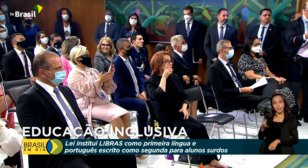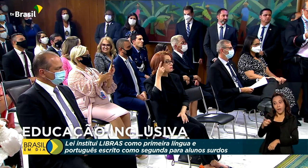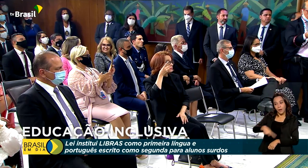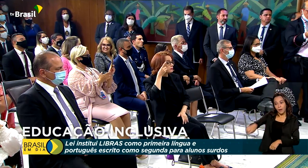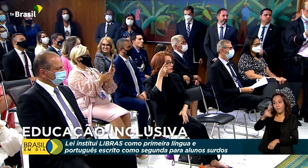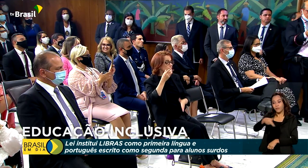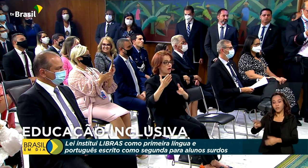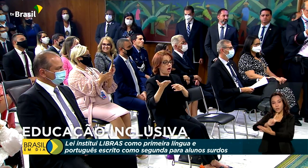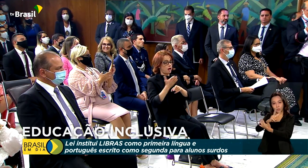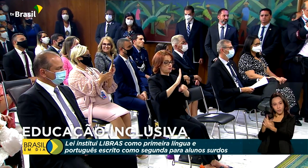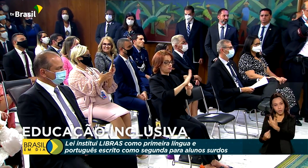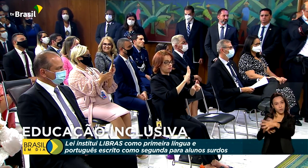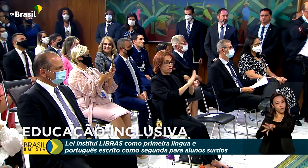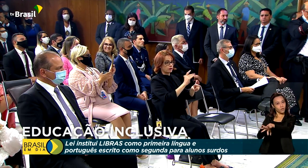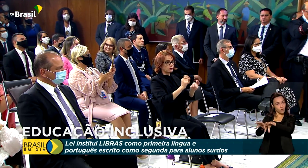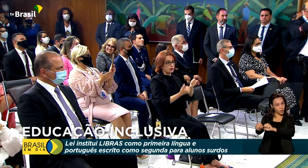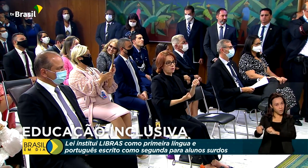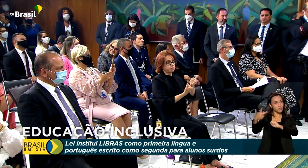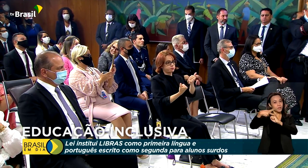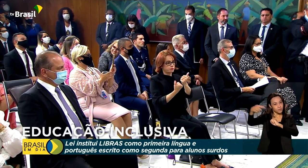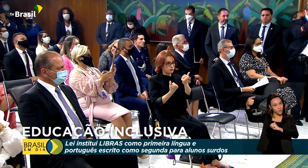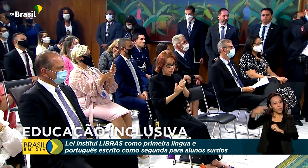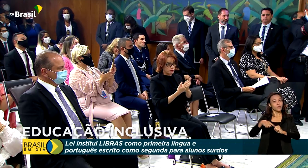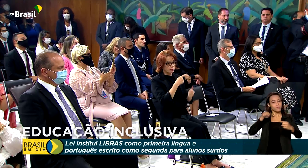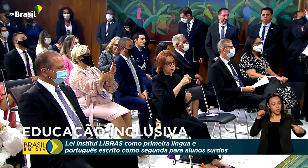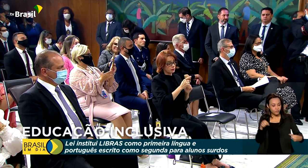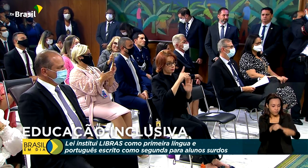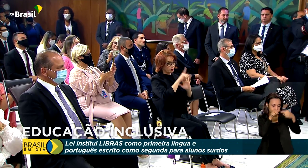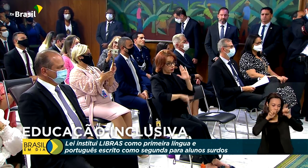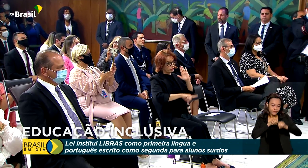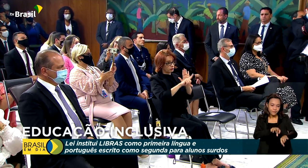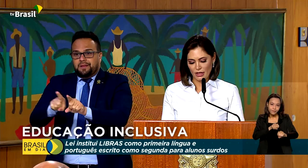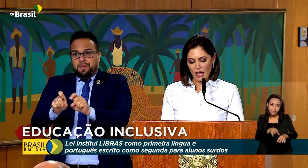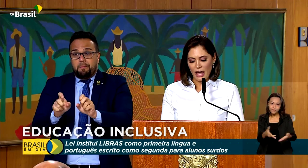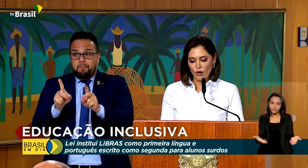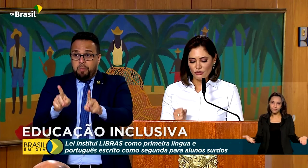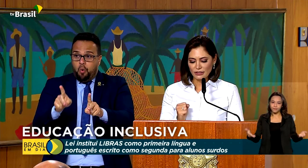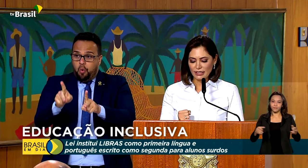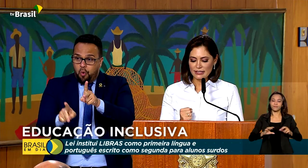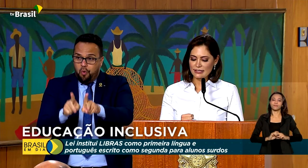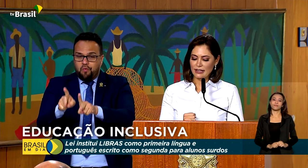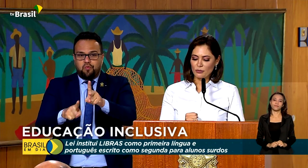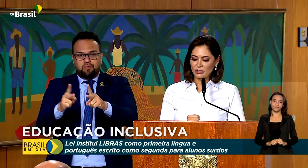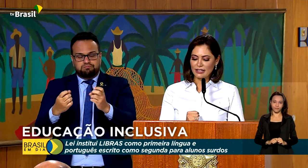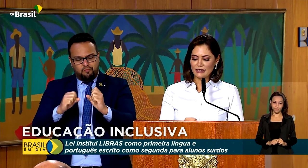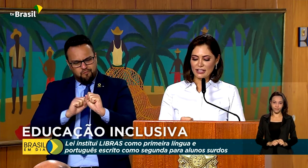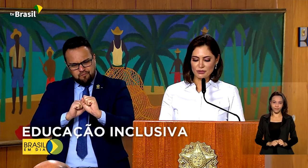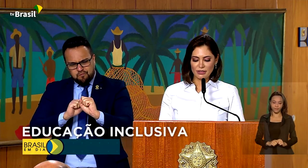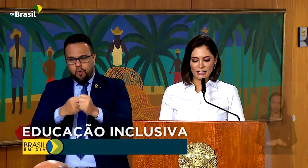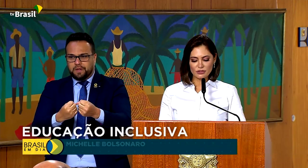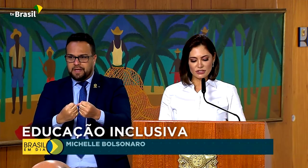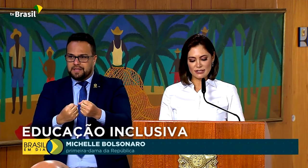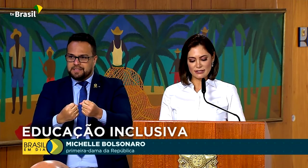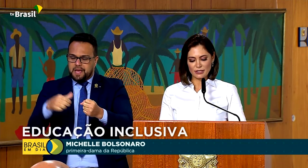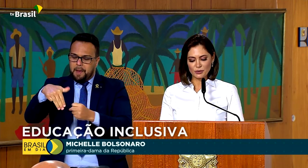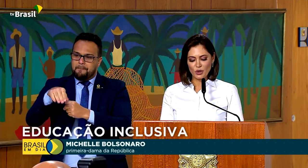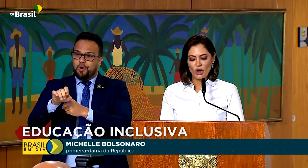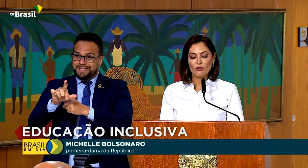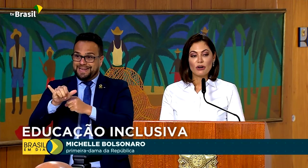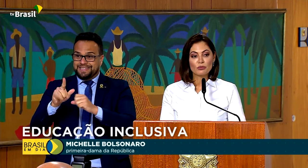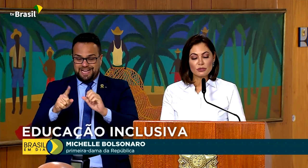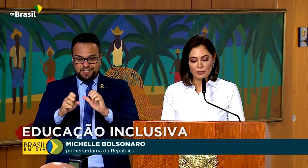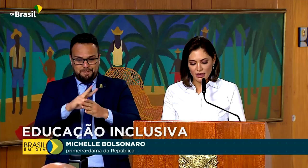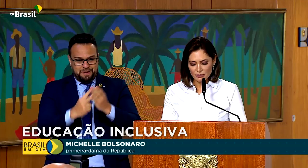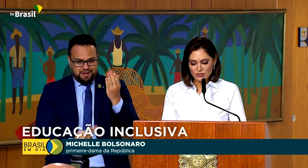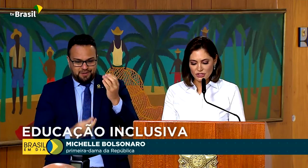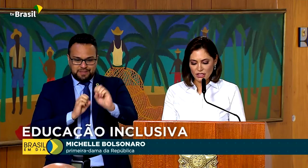com formação e especialização adequadas em nível superior. Ao fortalecer a modalidade bilíngue de ensino,